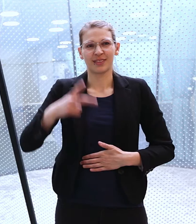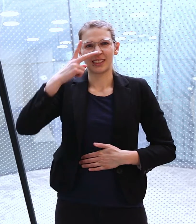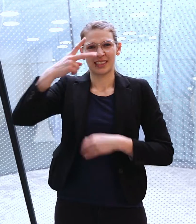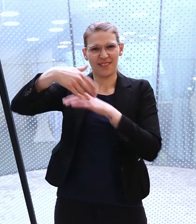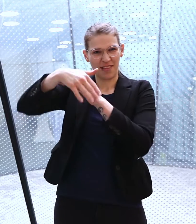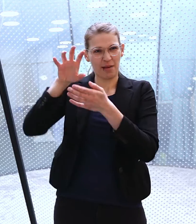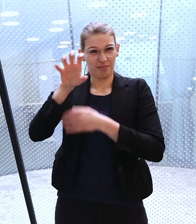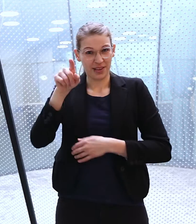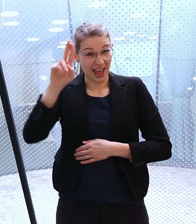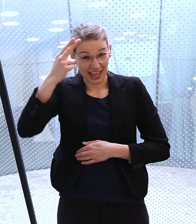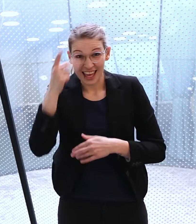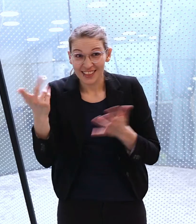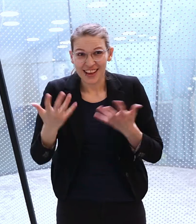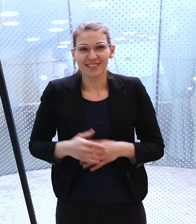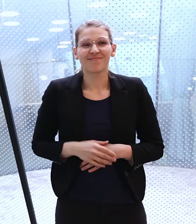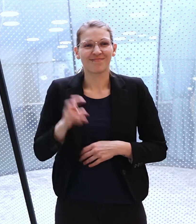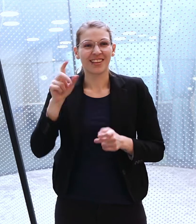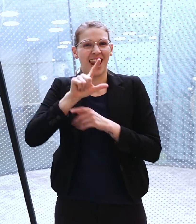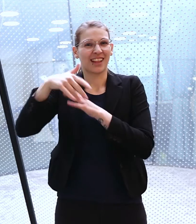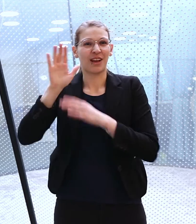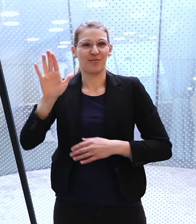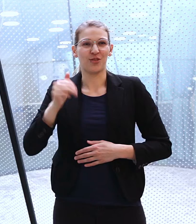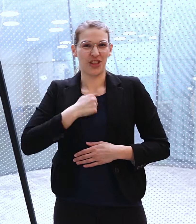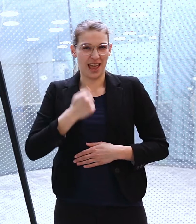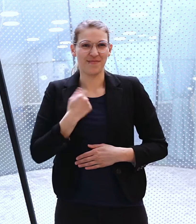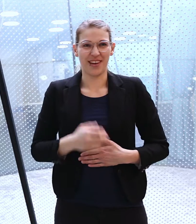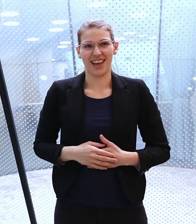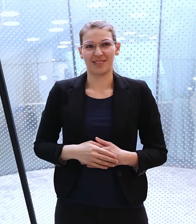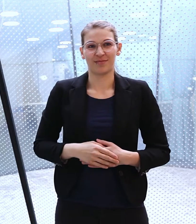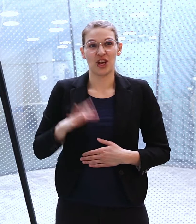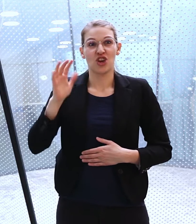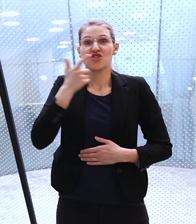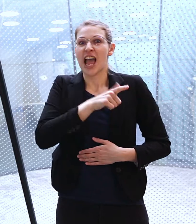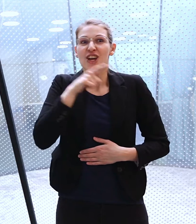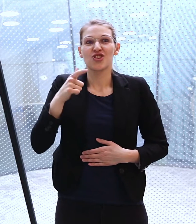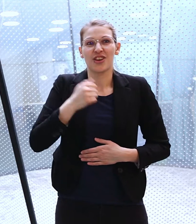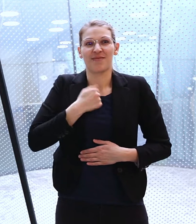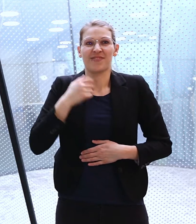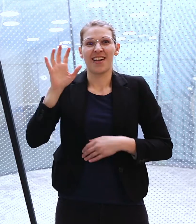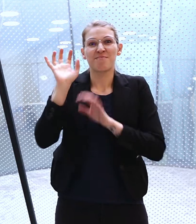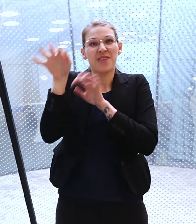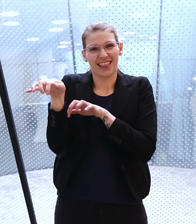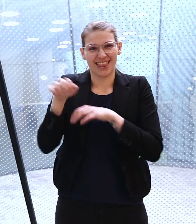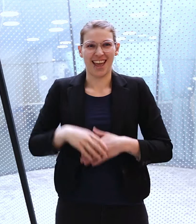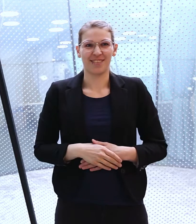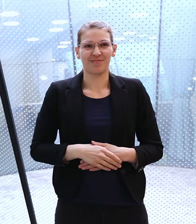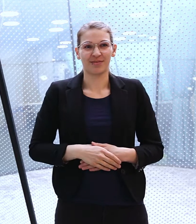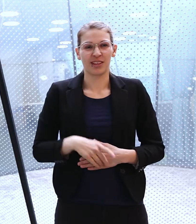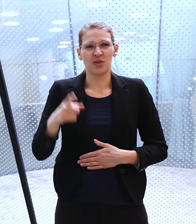Erkennen Sie das Wappen, das hier zu sehen ist? Es ist das Landeswappen der Steiermark mit dem steirischen